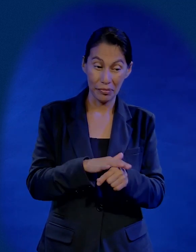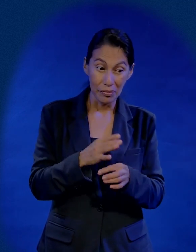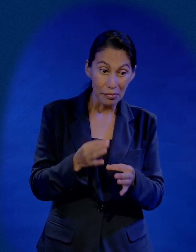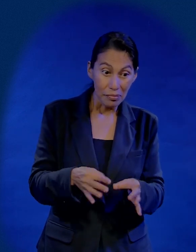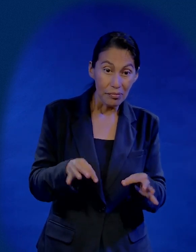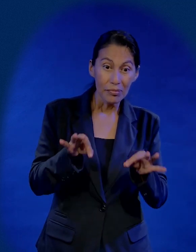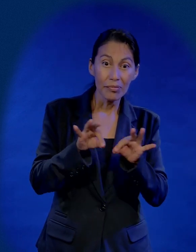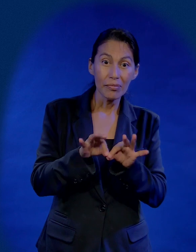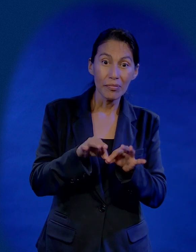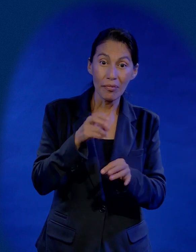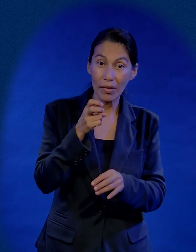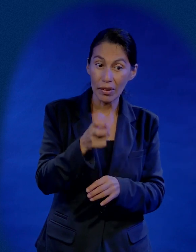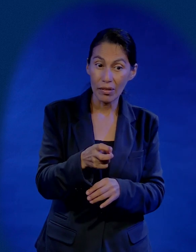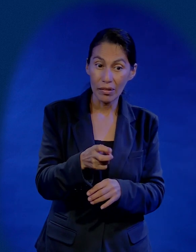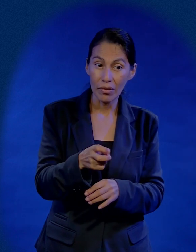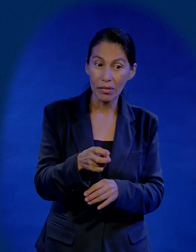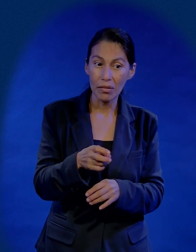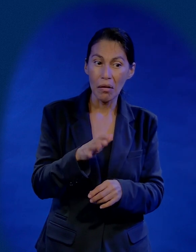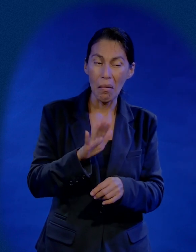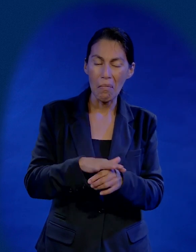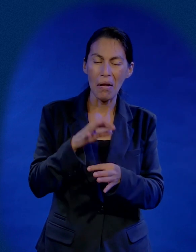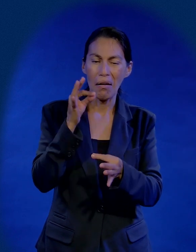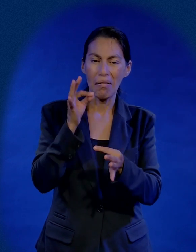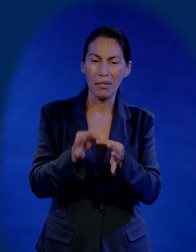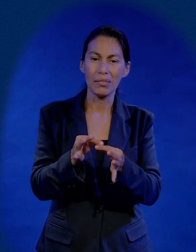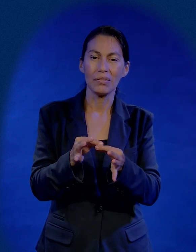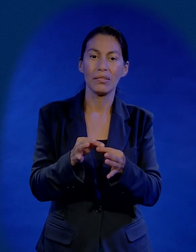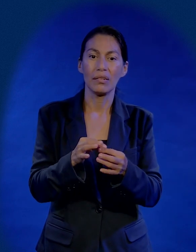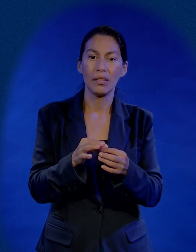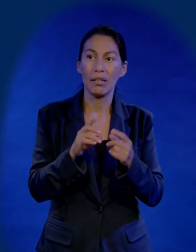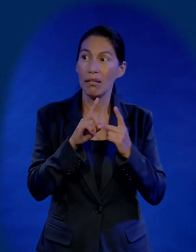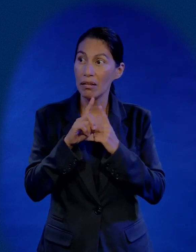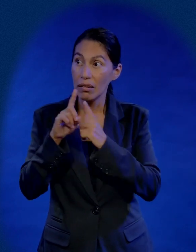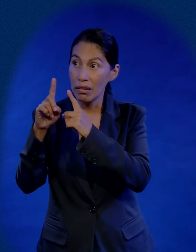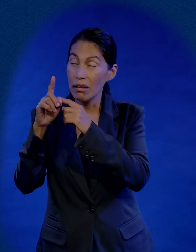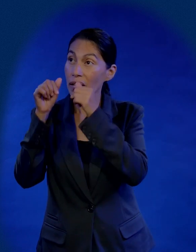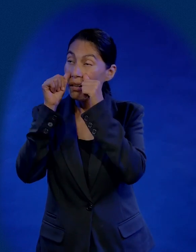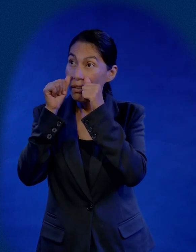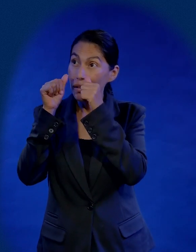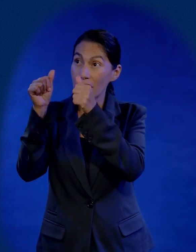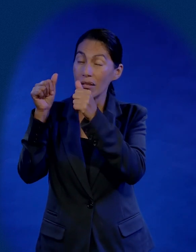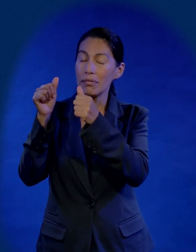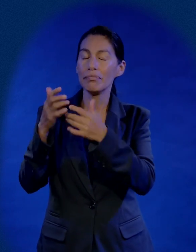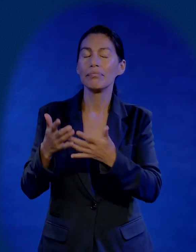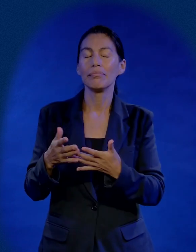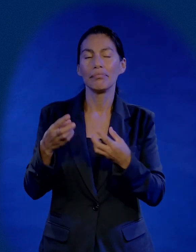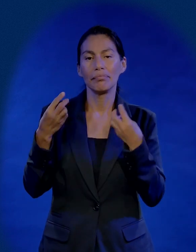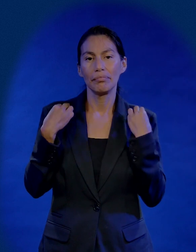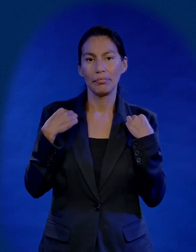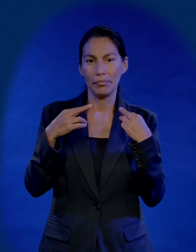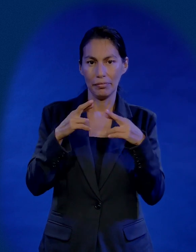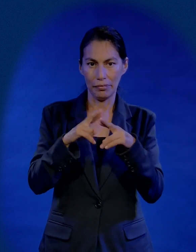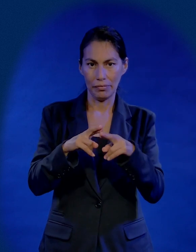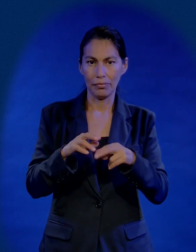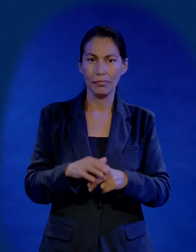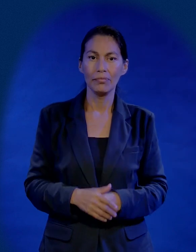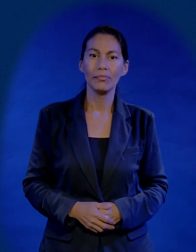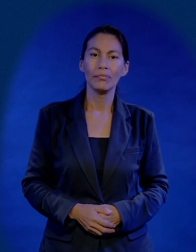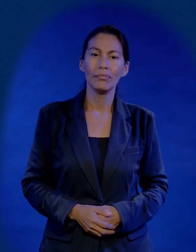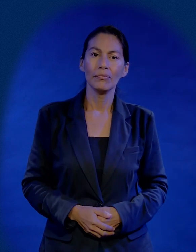los discípulos que más destacaron fueron los más dispuestos a seguir y escuchar a su